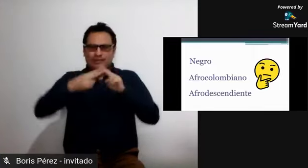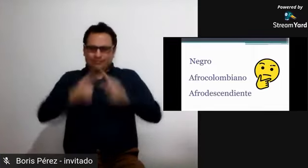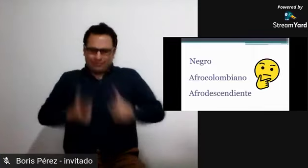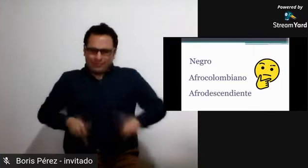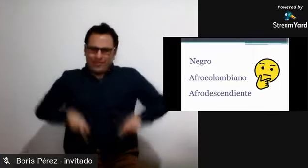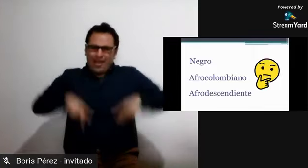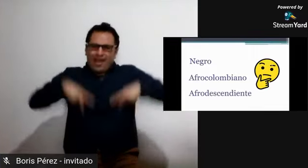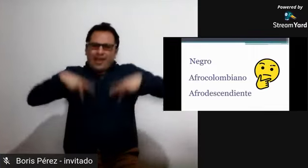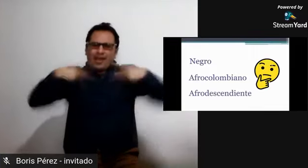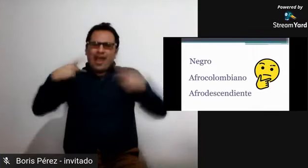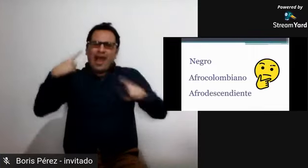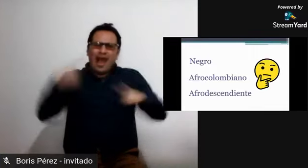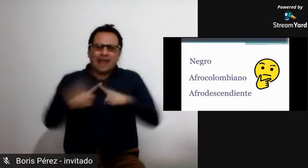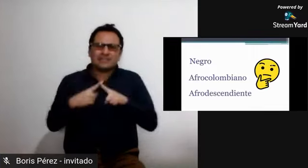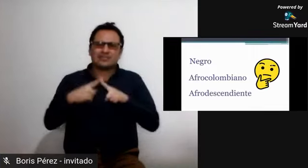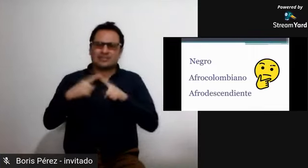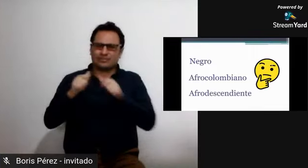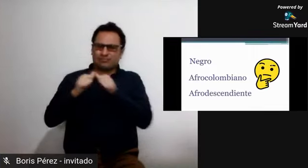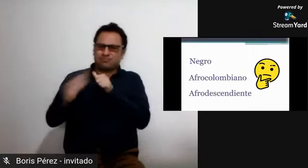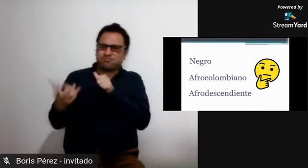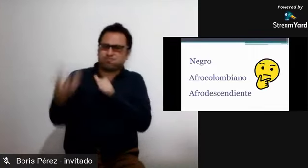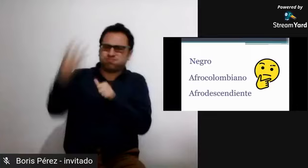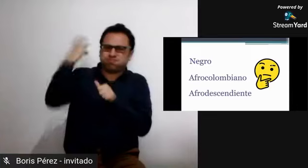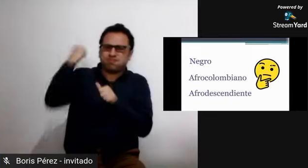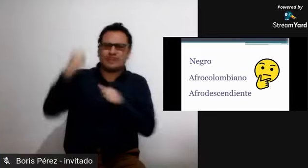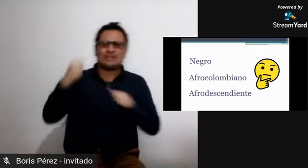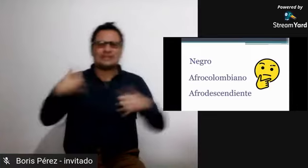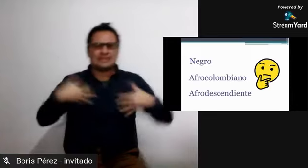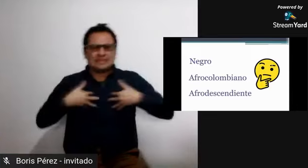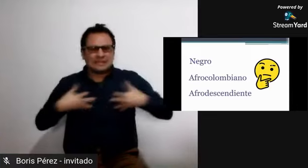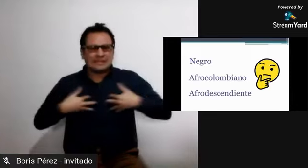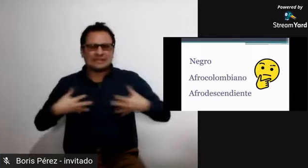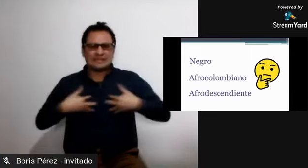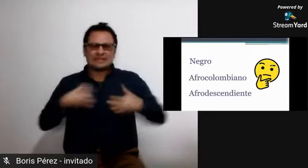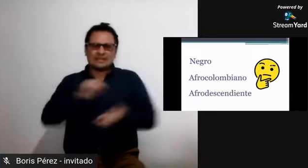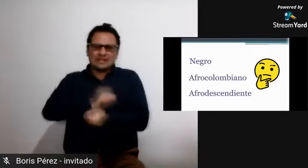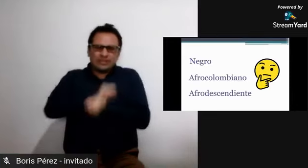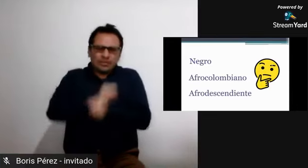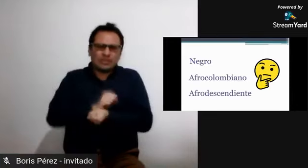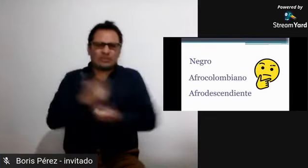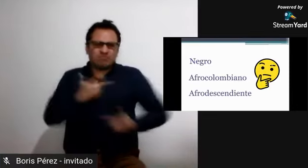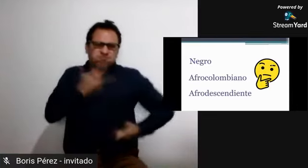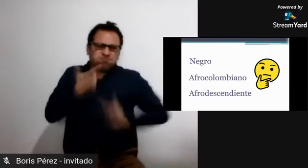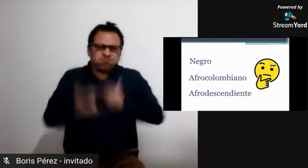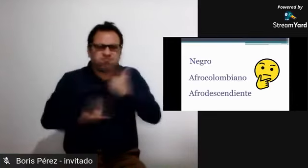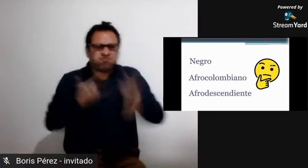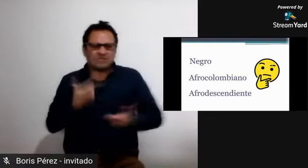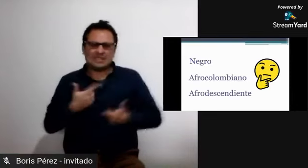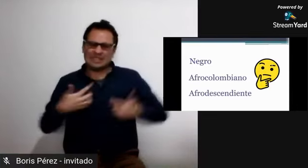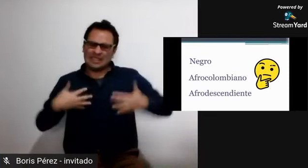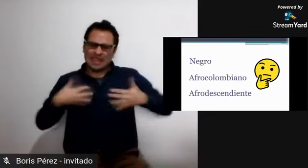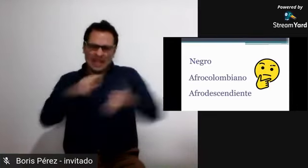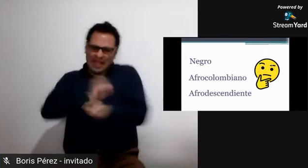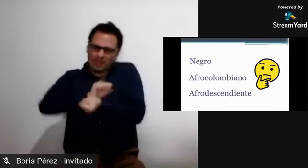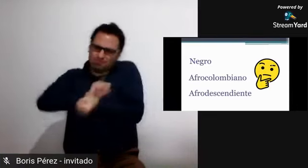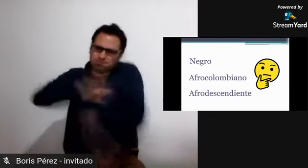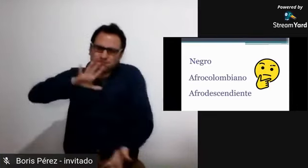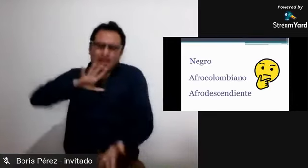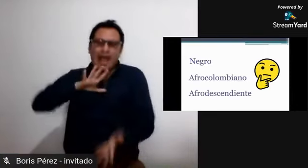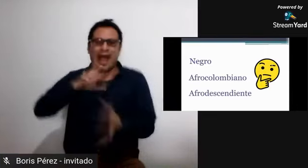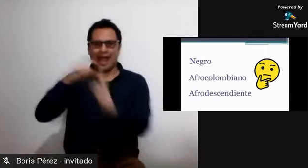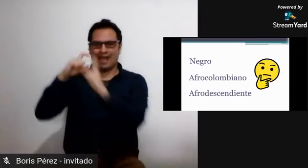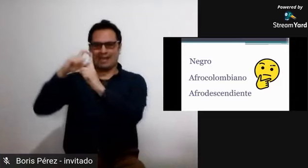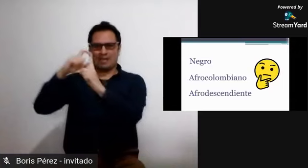son estas personas de piel de color negro y que hacen durante sus